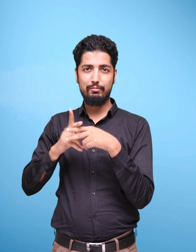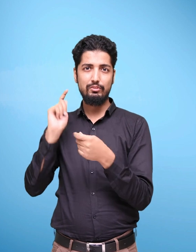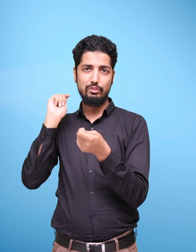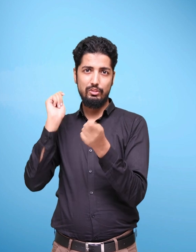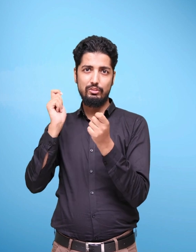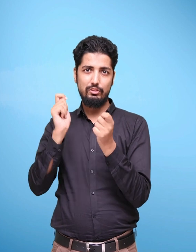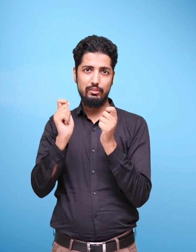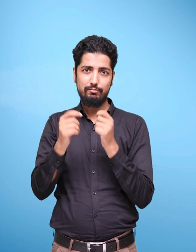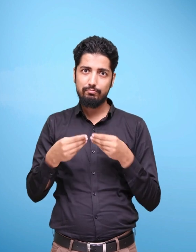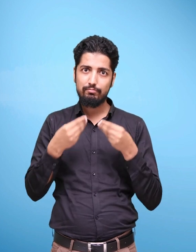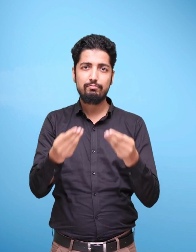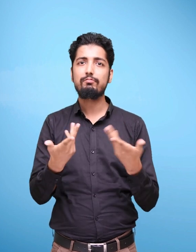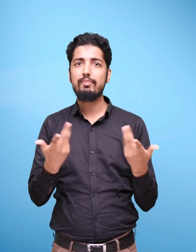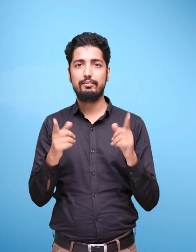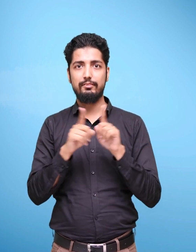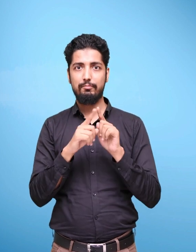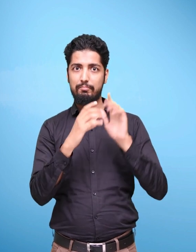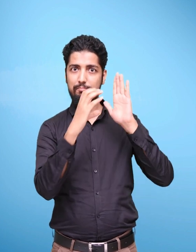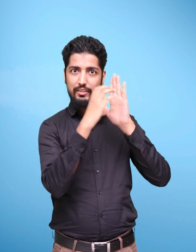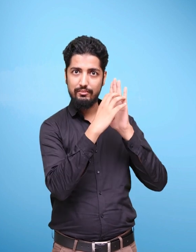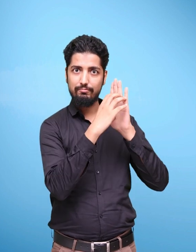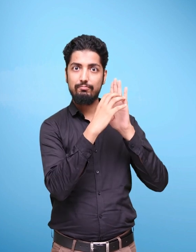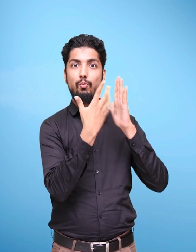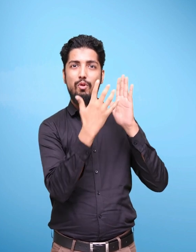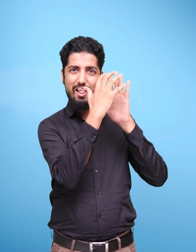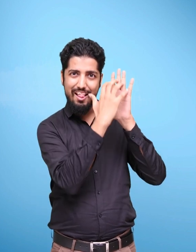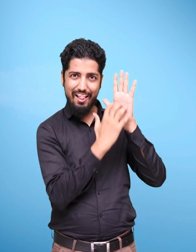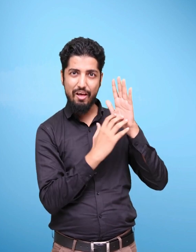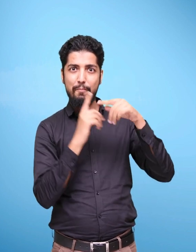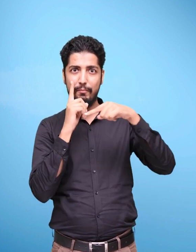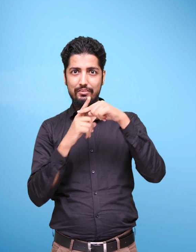stereotypes through the presentation of text and illustrations.